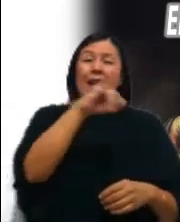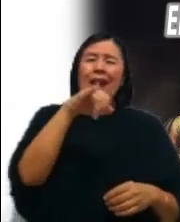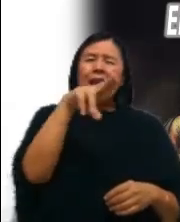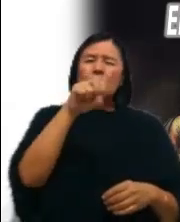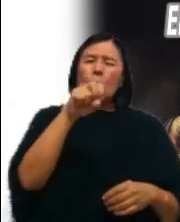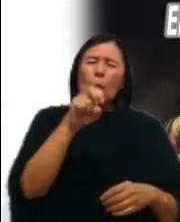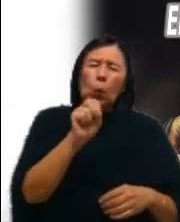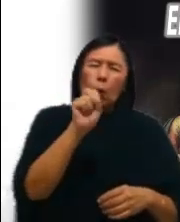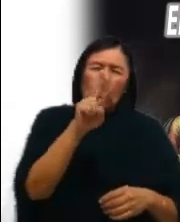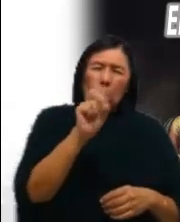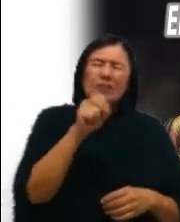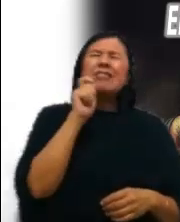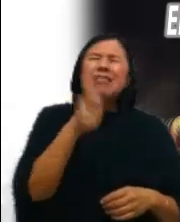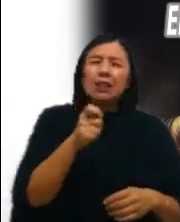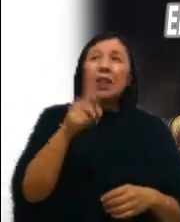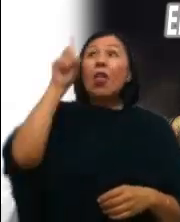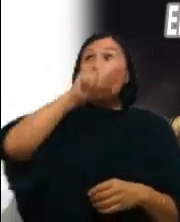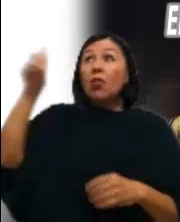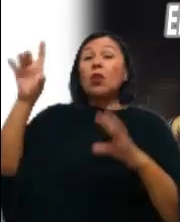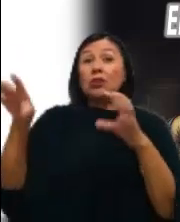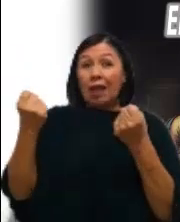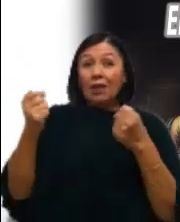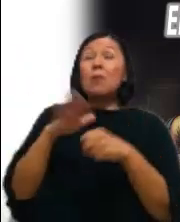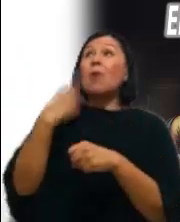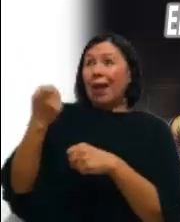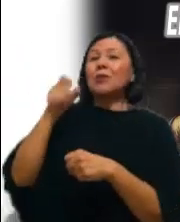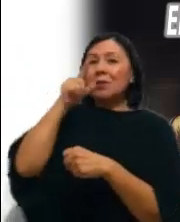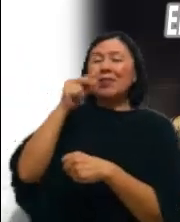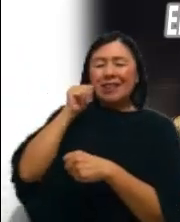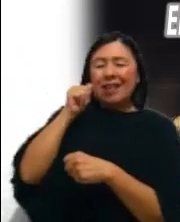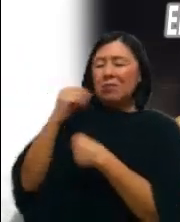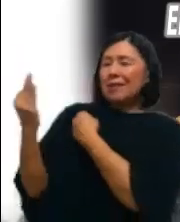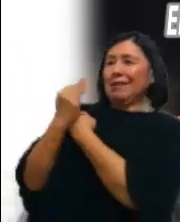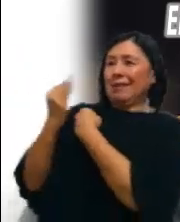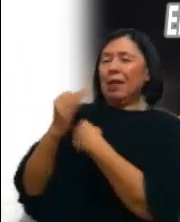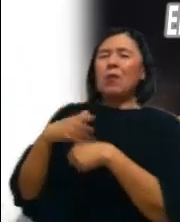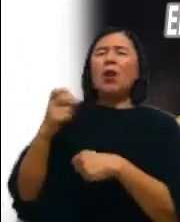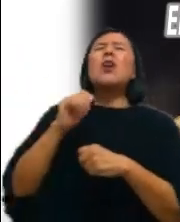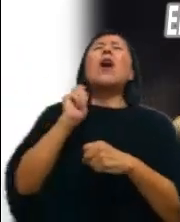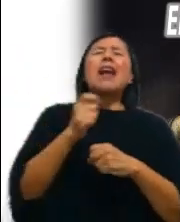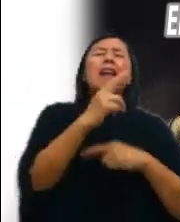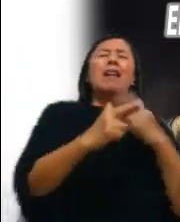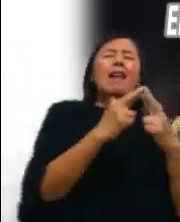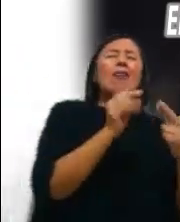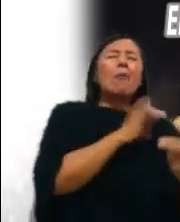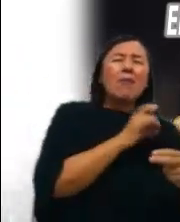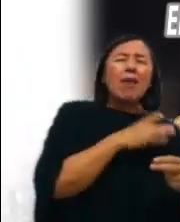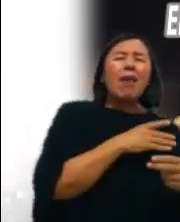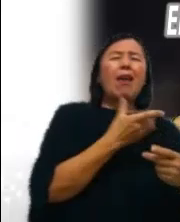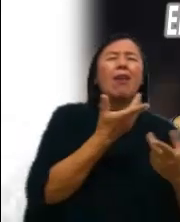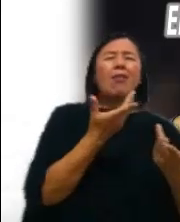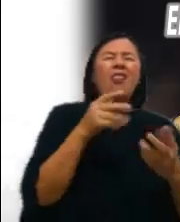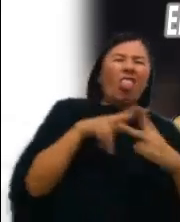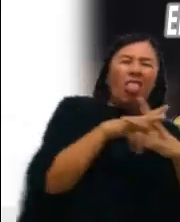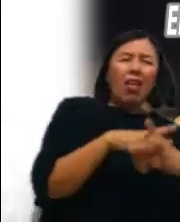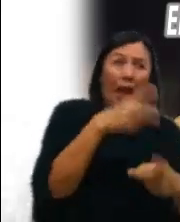está a favor nuestro La religión del miedo o de la agresión no es cristiana Solo es verdadera